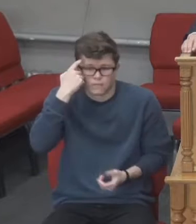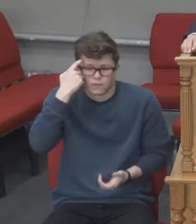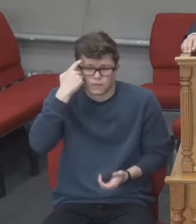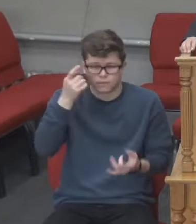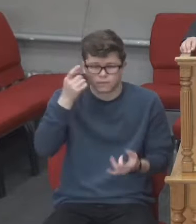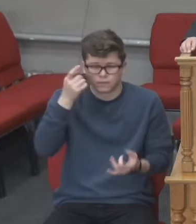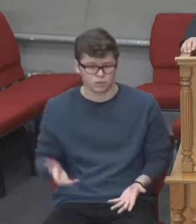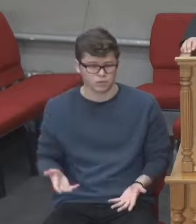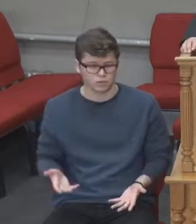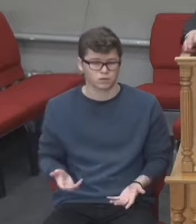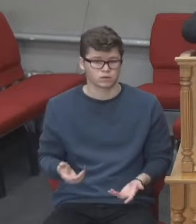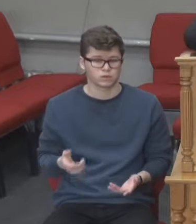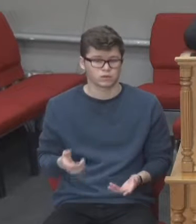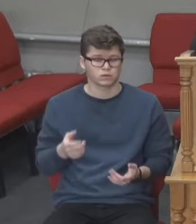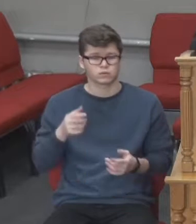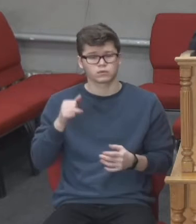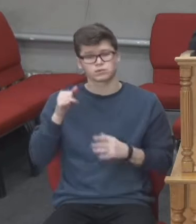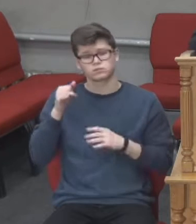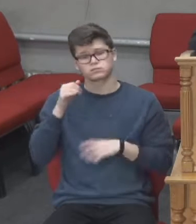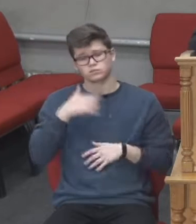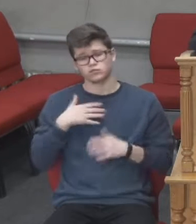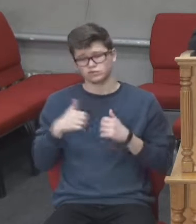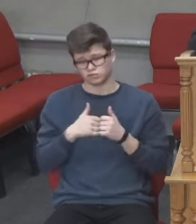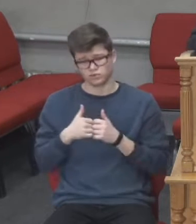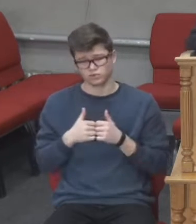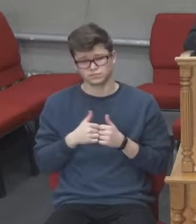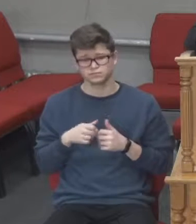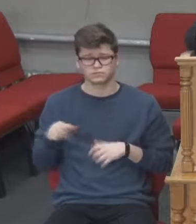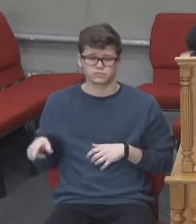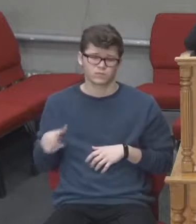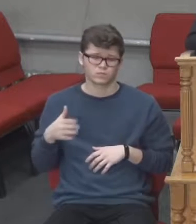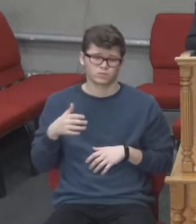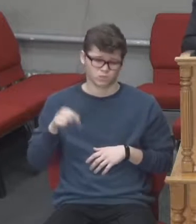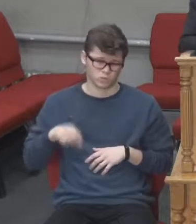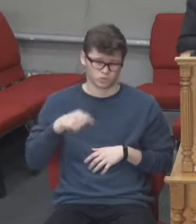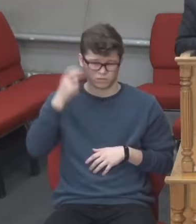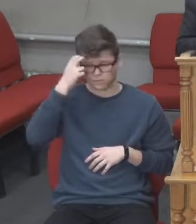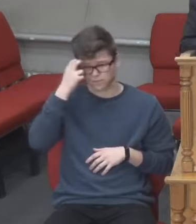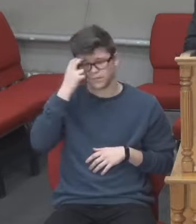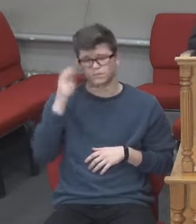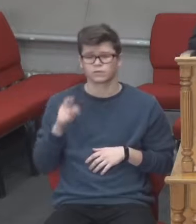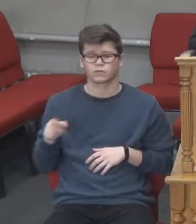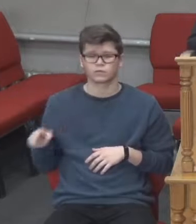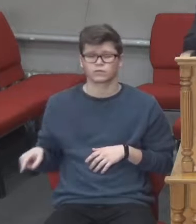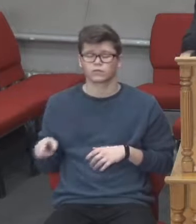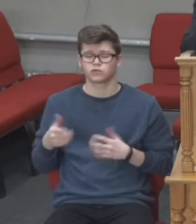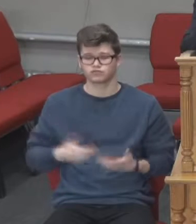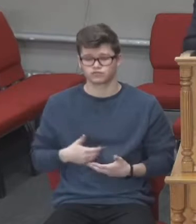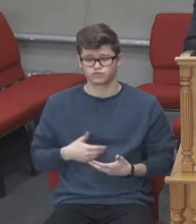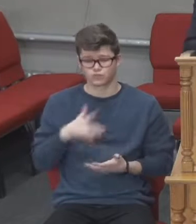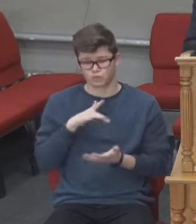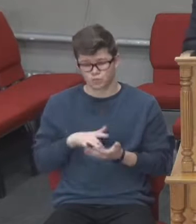теж має страх зараз, проживаючи в місті, а вона забрала до себе маму, яка вже